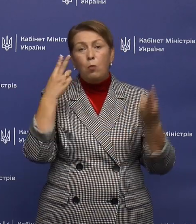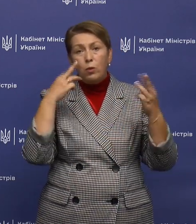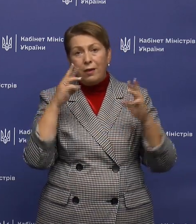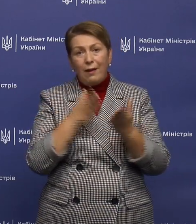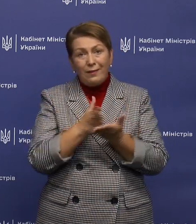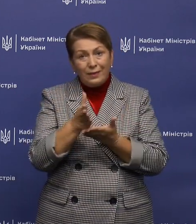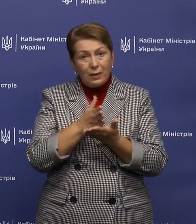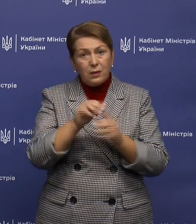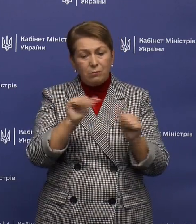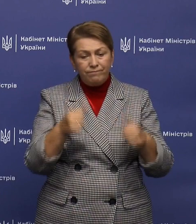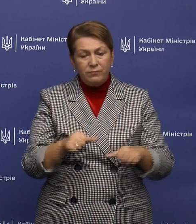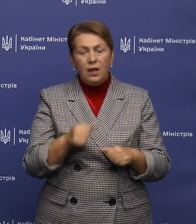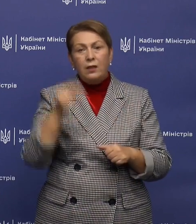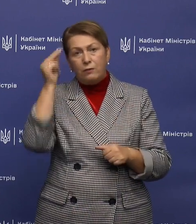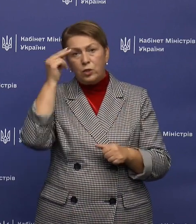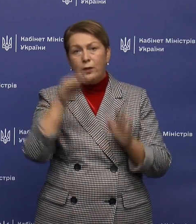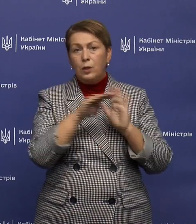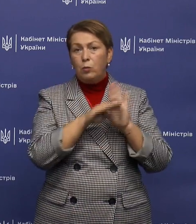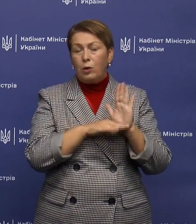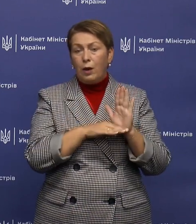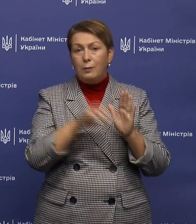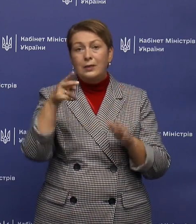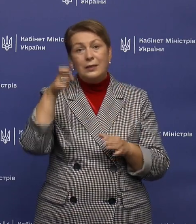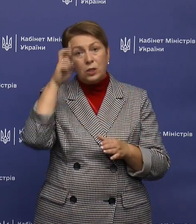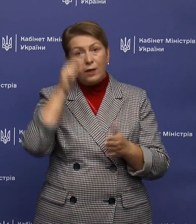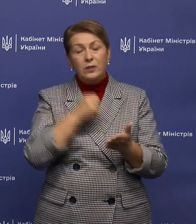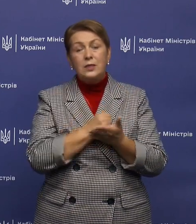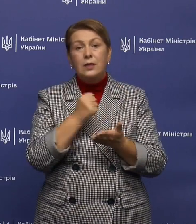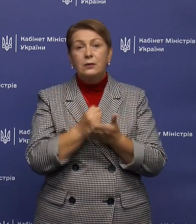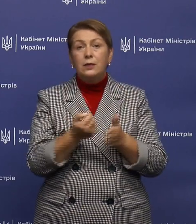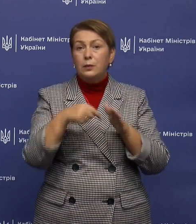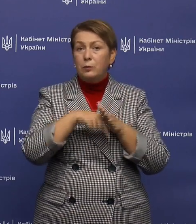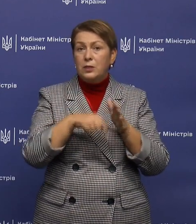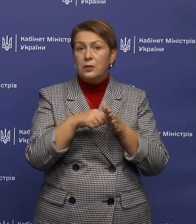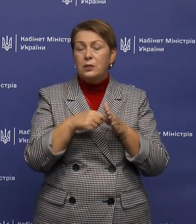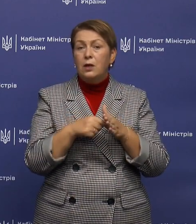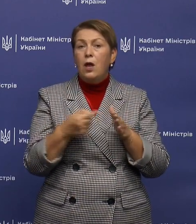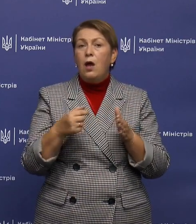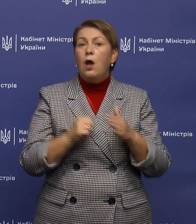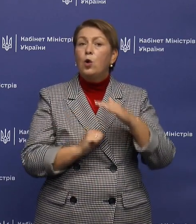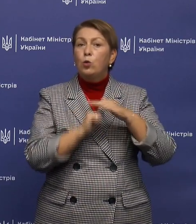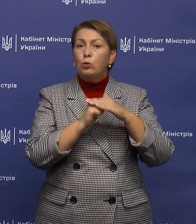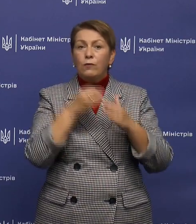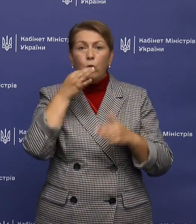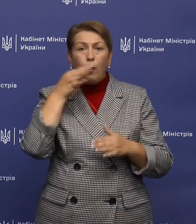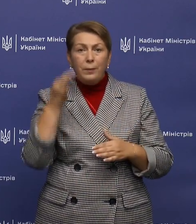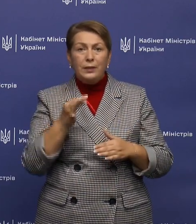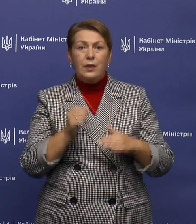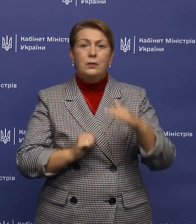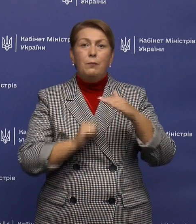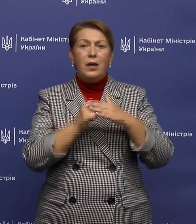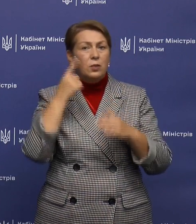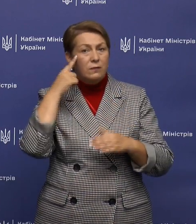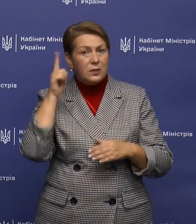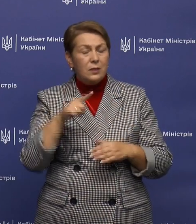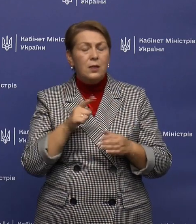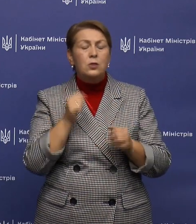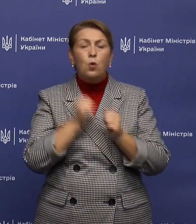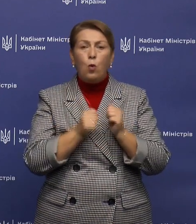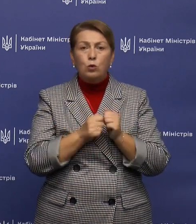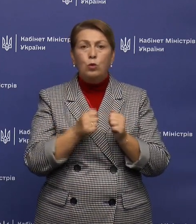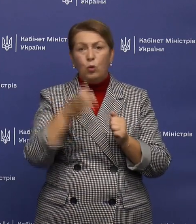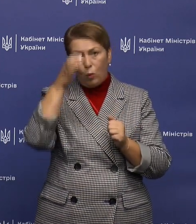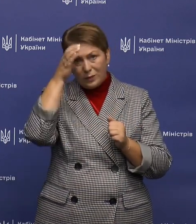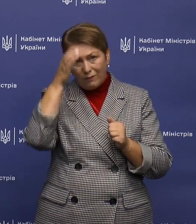програм. Державний стандарт чітко містить ключові компетентності, включно з базовими знаннями з кожної освітньої